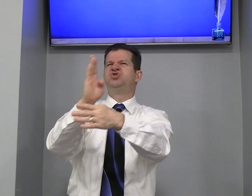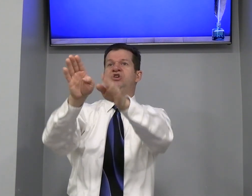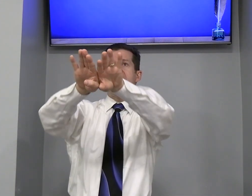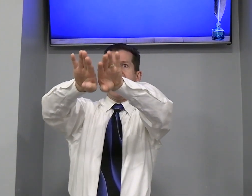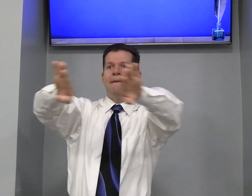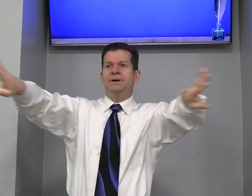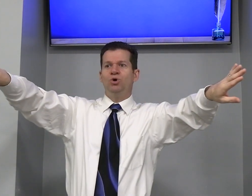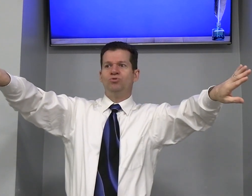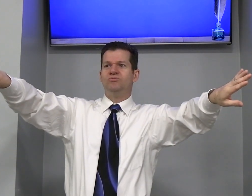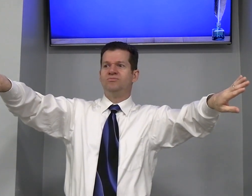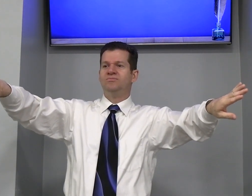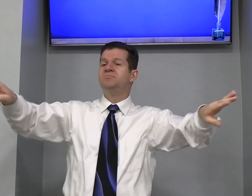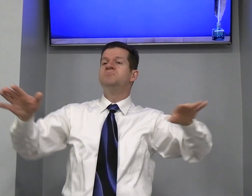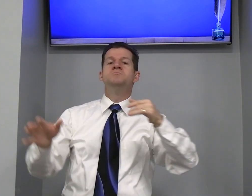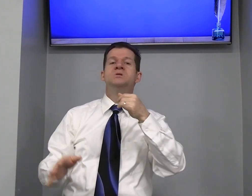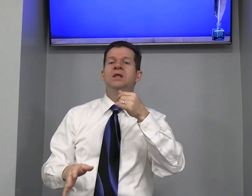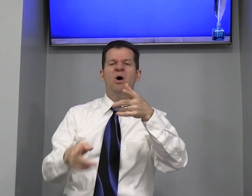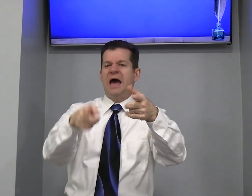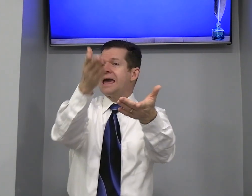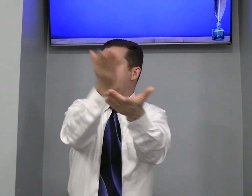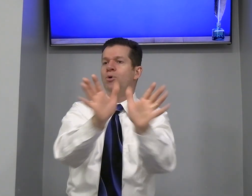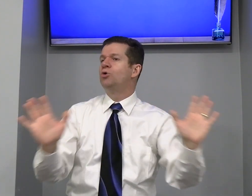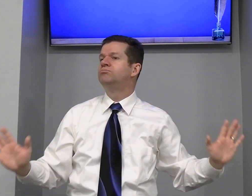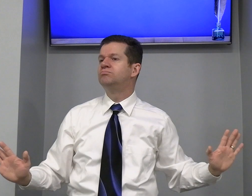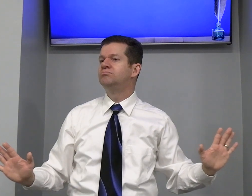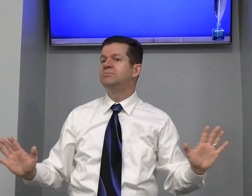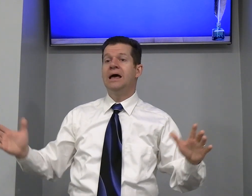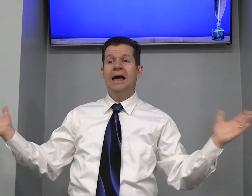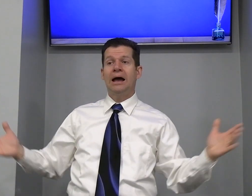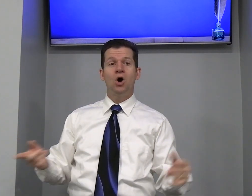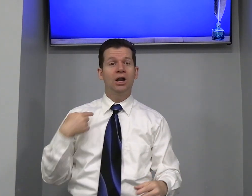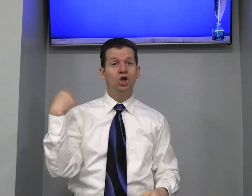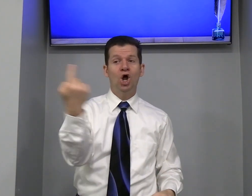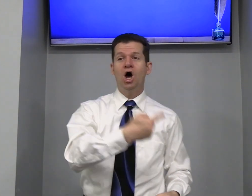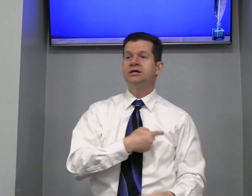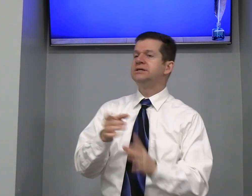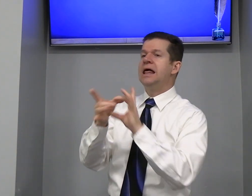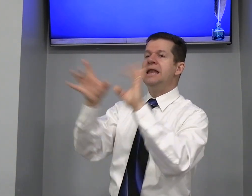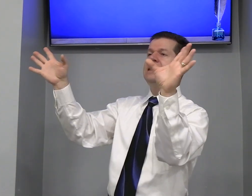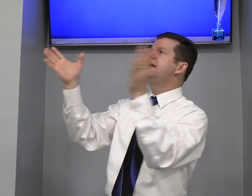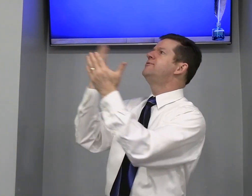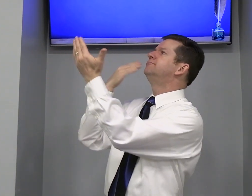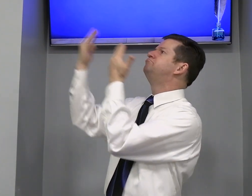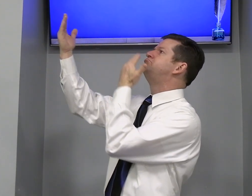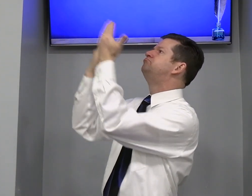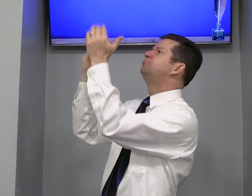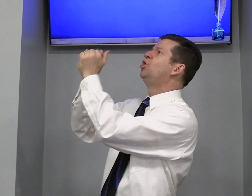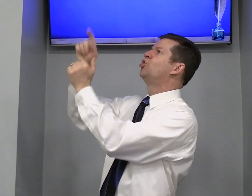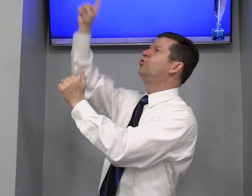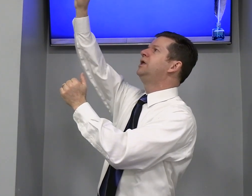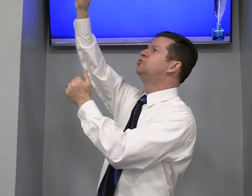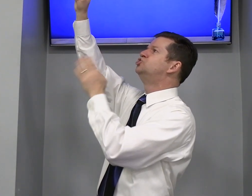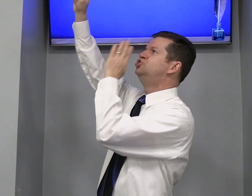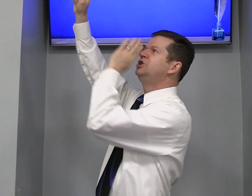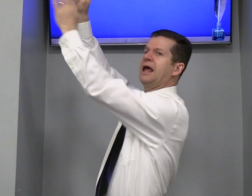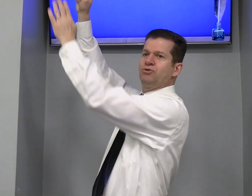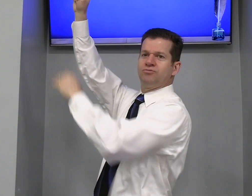Abriu Então Acabou Agora Nós Livre Com Deus Direto